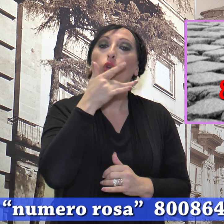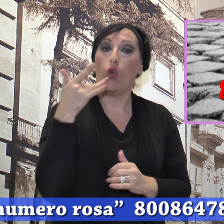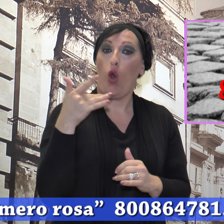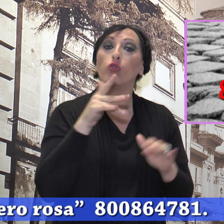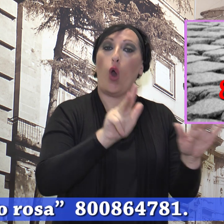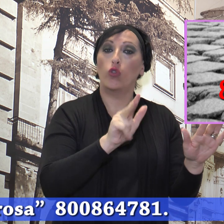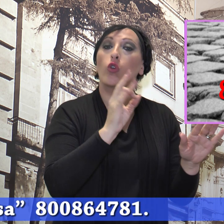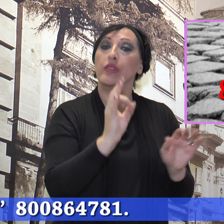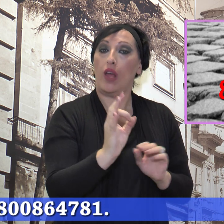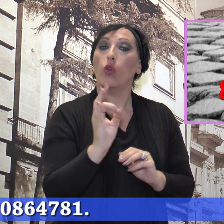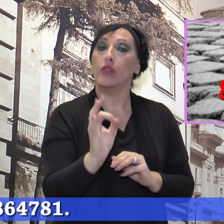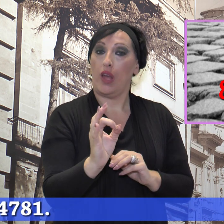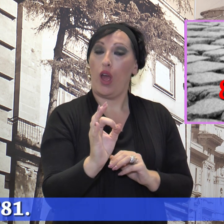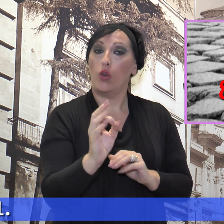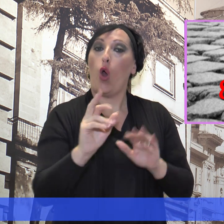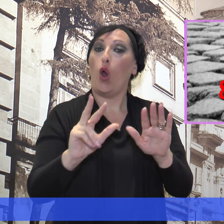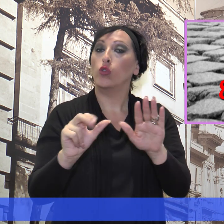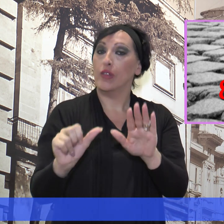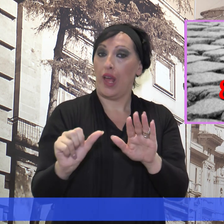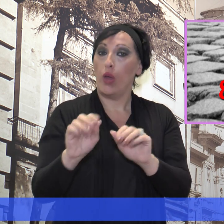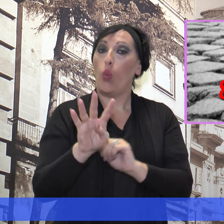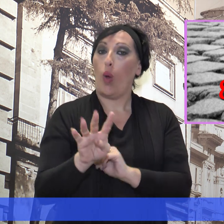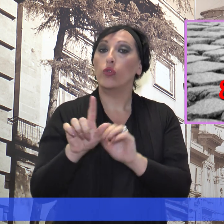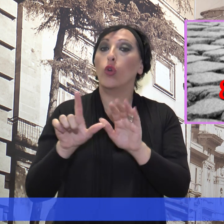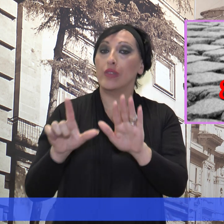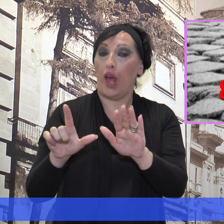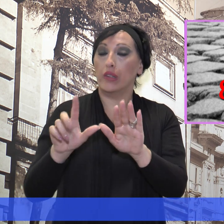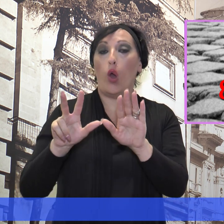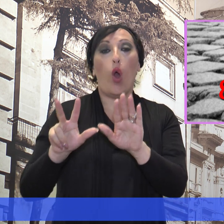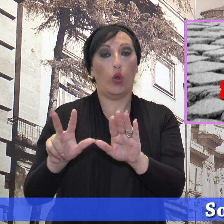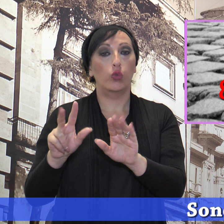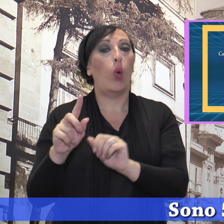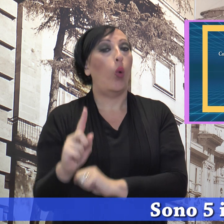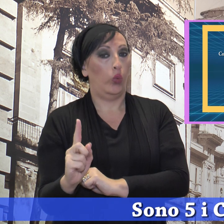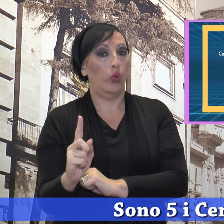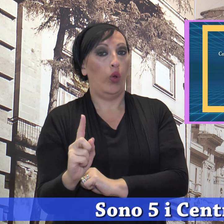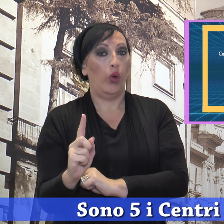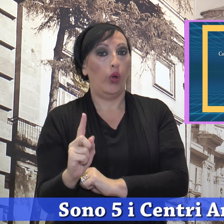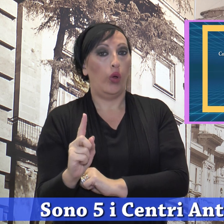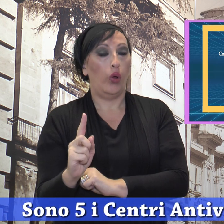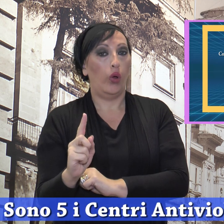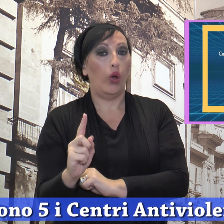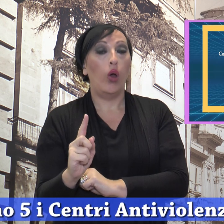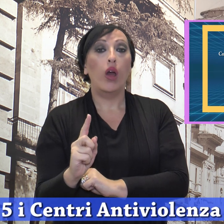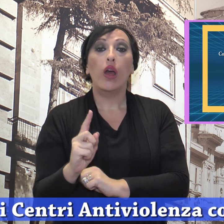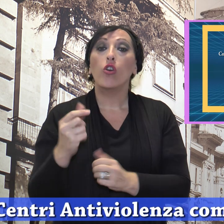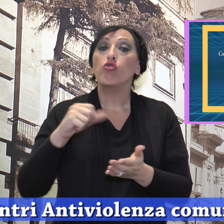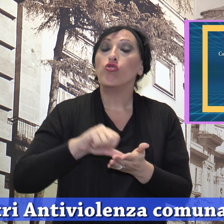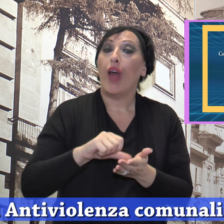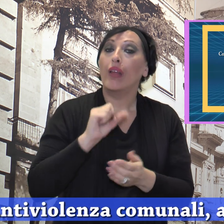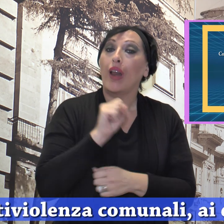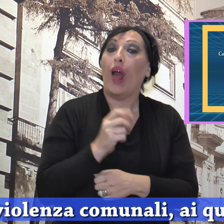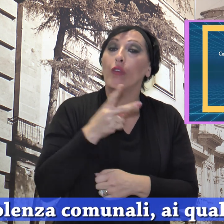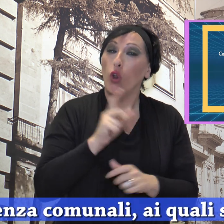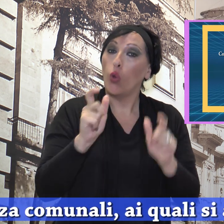86 47 81. Sono 5 i centri antiviolenza